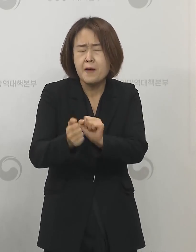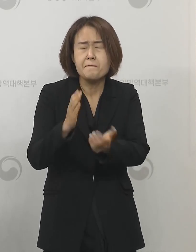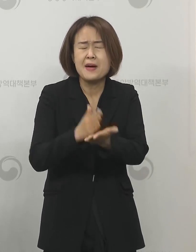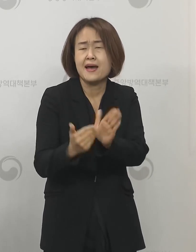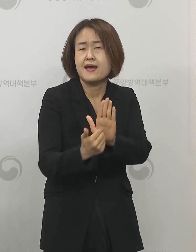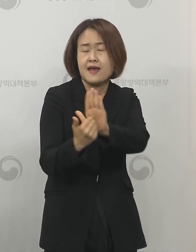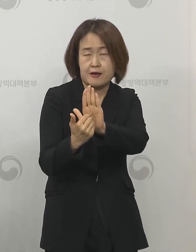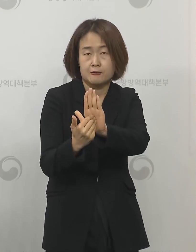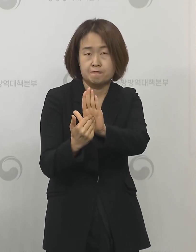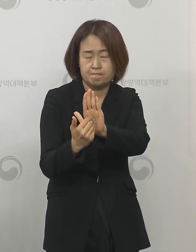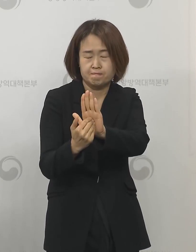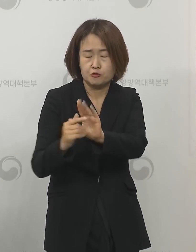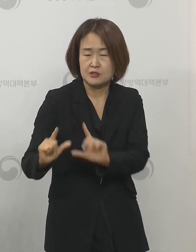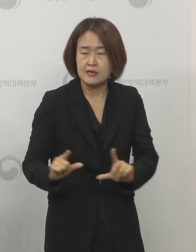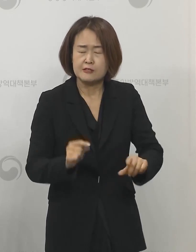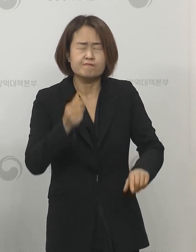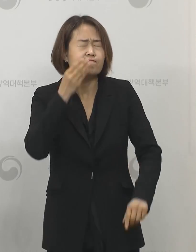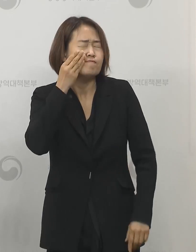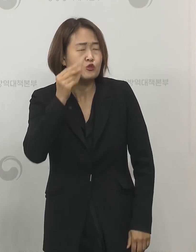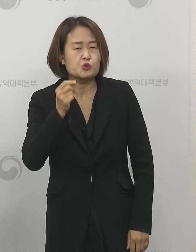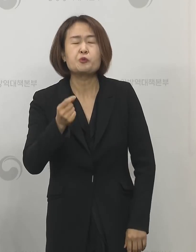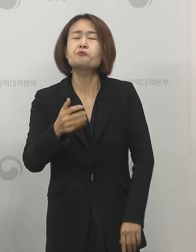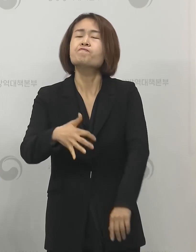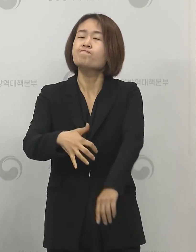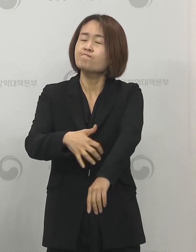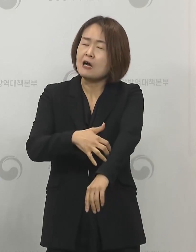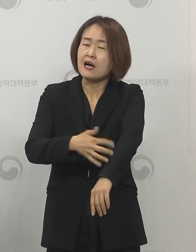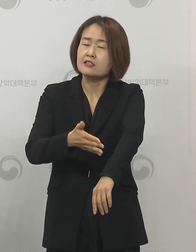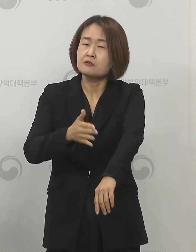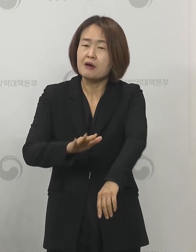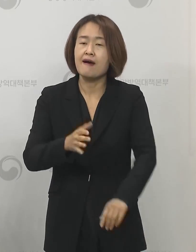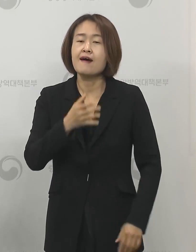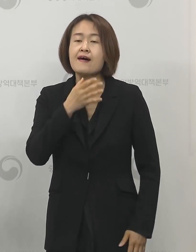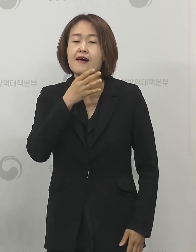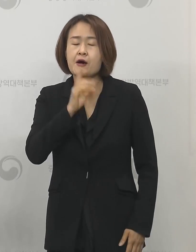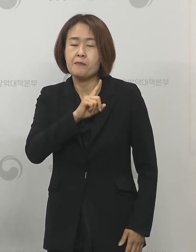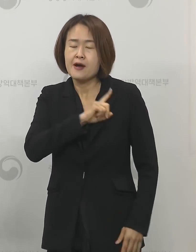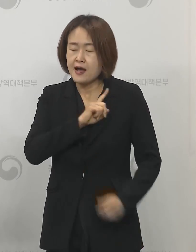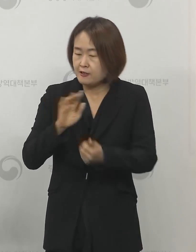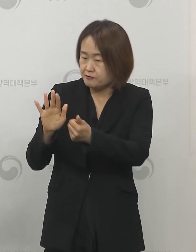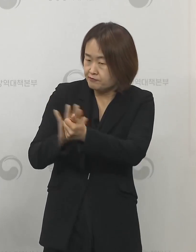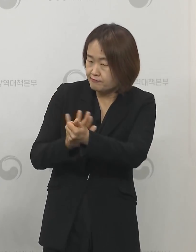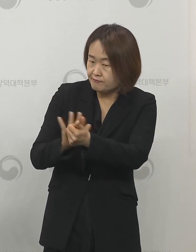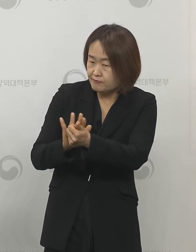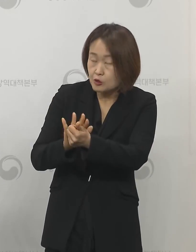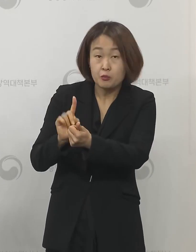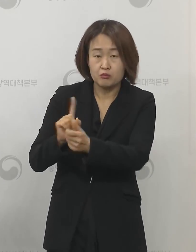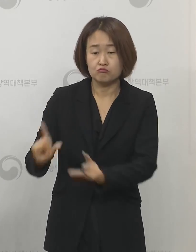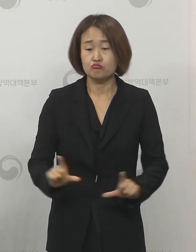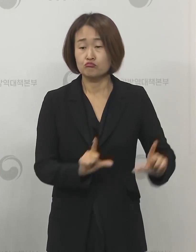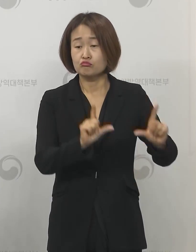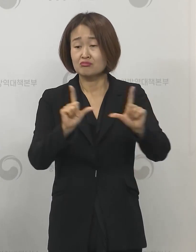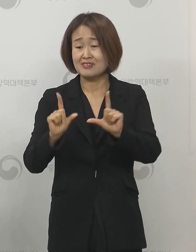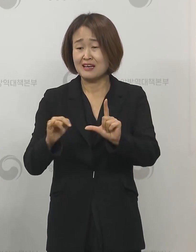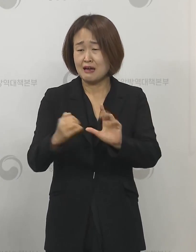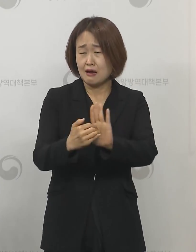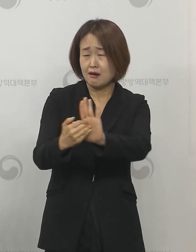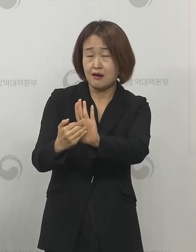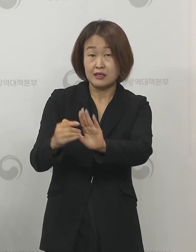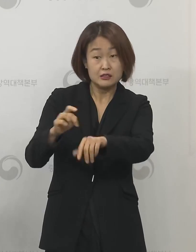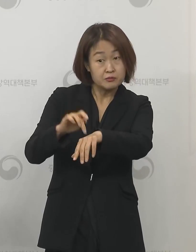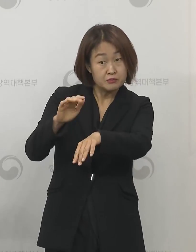익숙해지고 조금 불편하더라도 노약자들을 배려하는 그런 생활 방역이 습관이 될 때